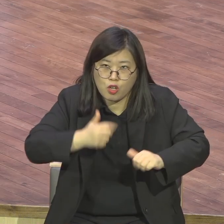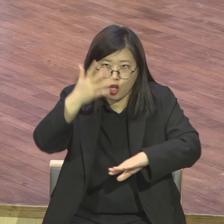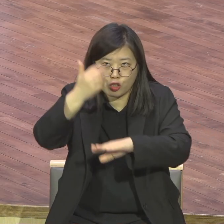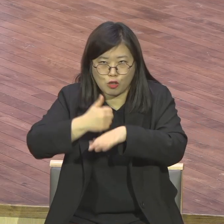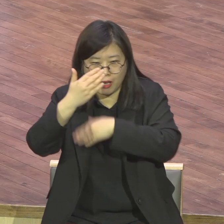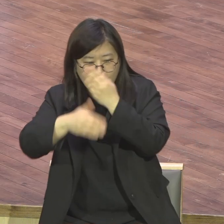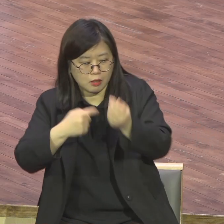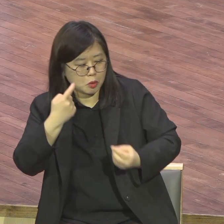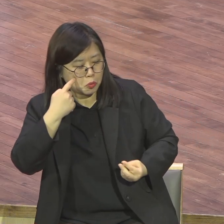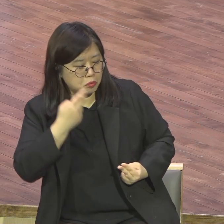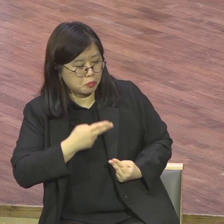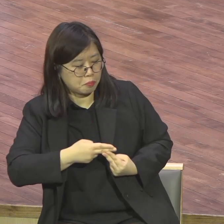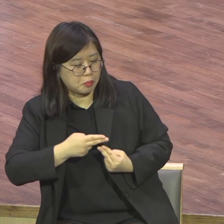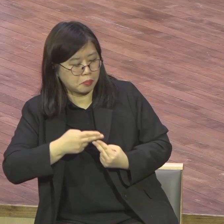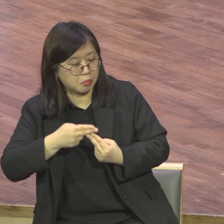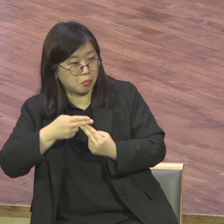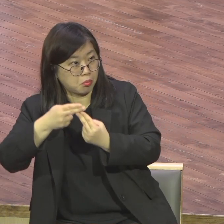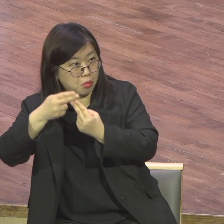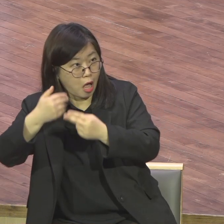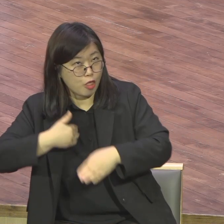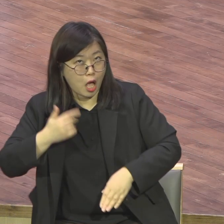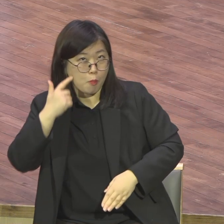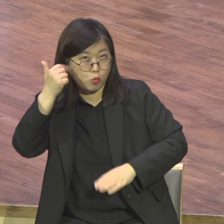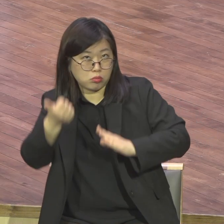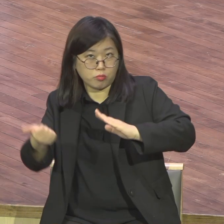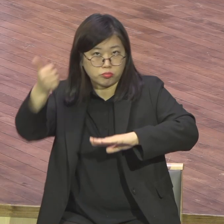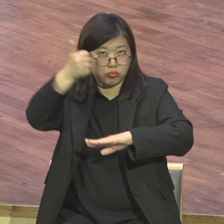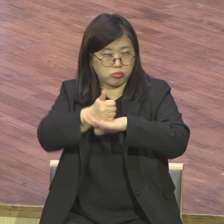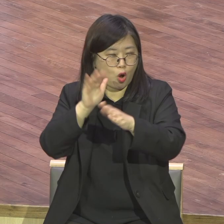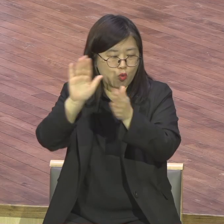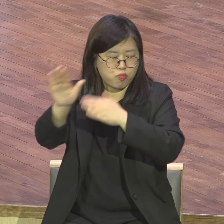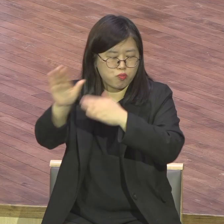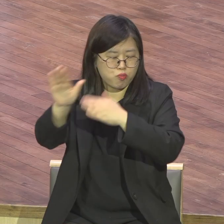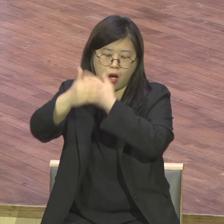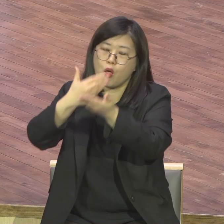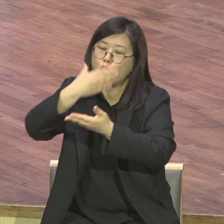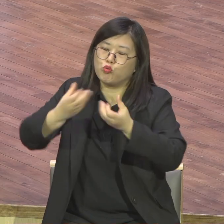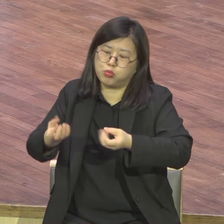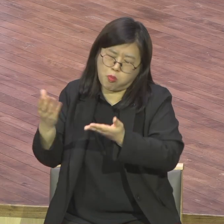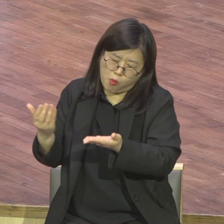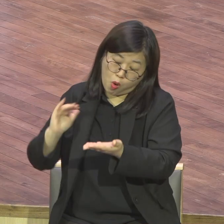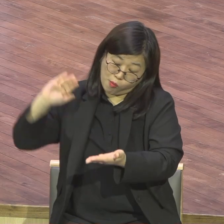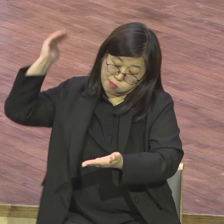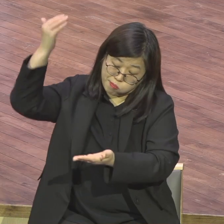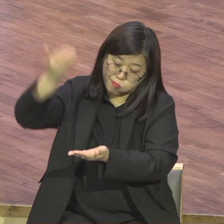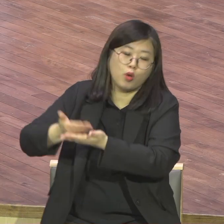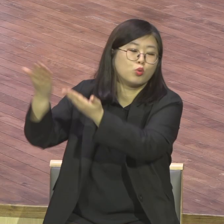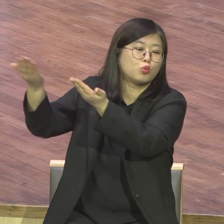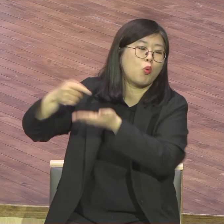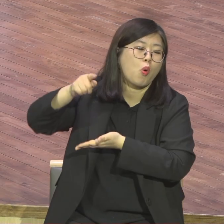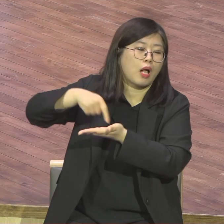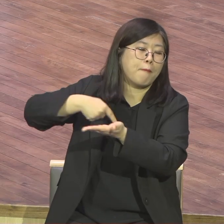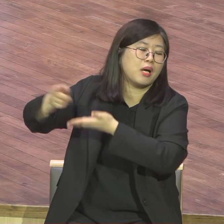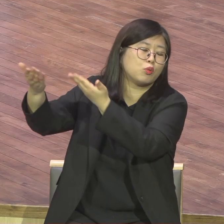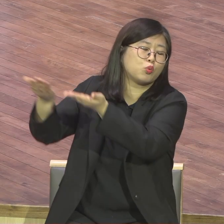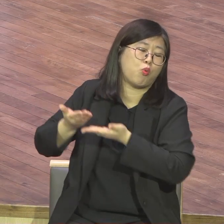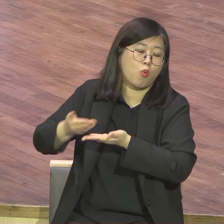참 내가 놀라워요. 아 말씀대로 신문대로 거두는 거구나. 이게 뭐 대한민국